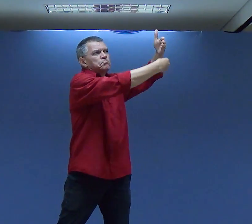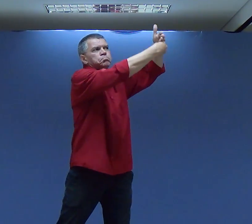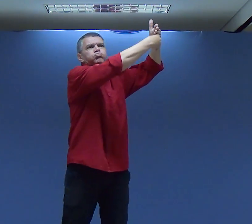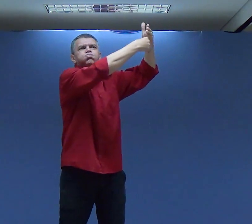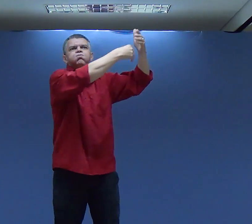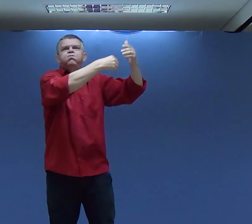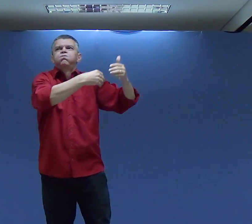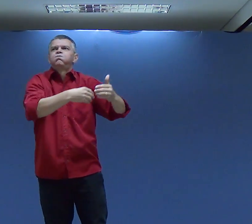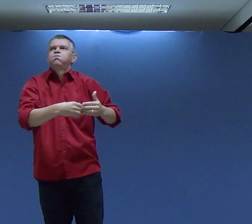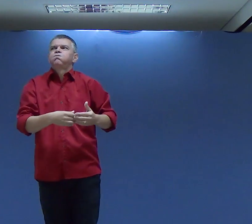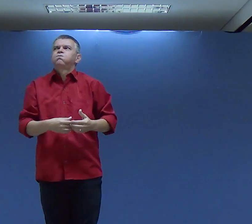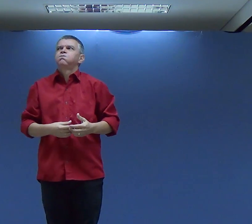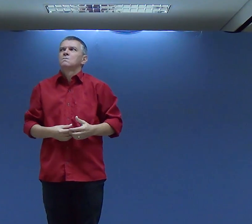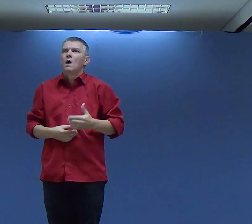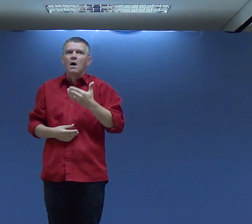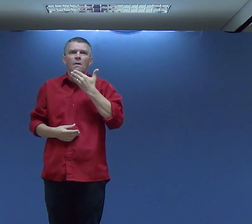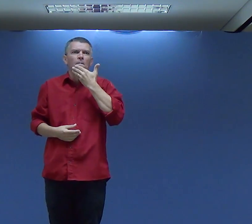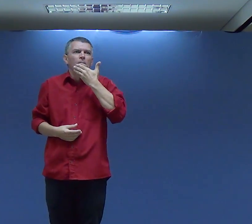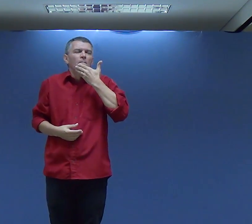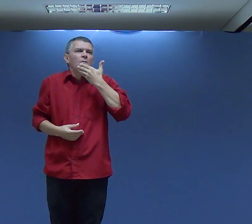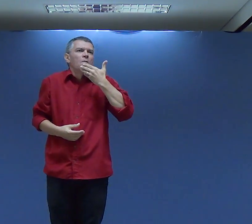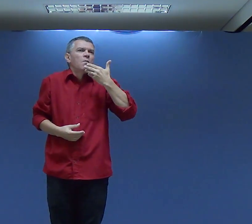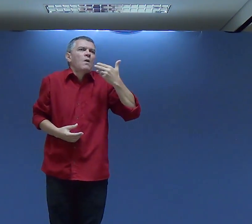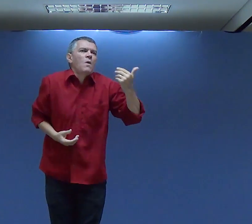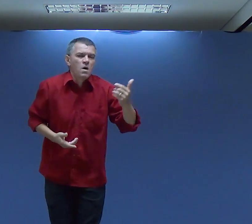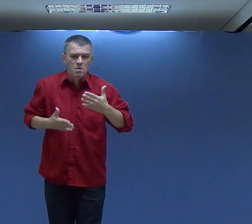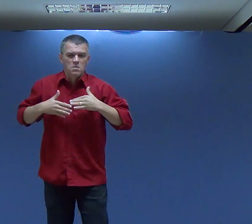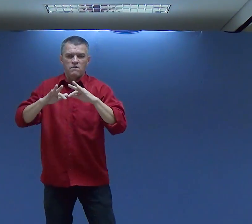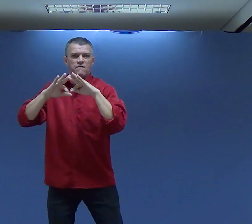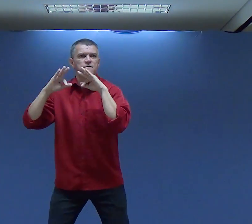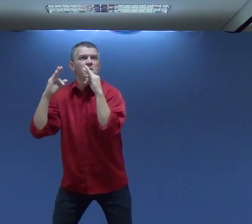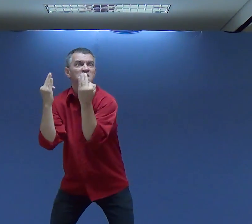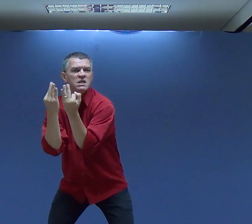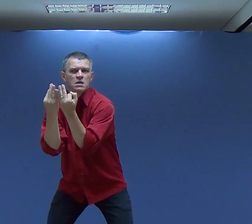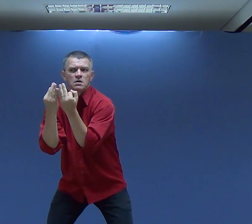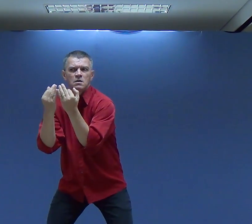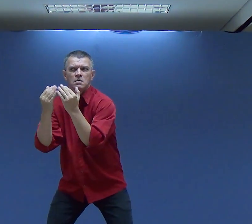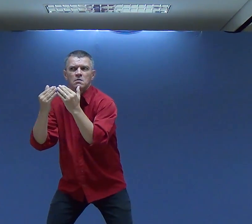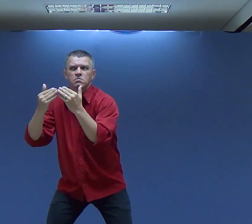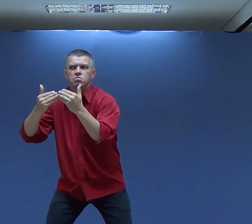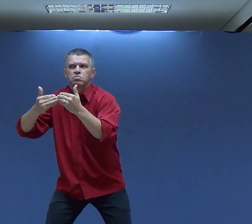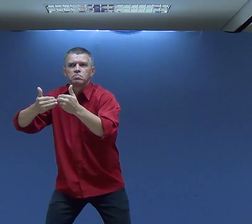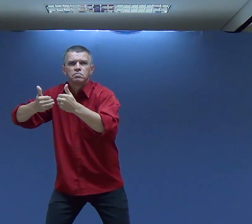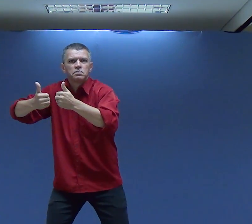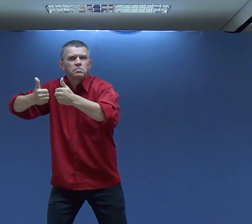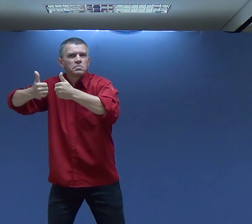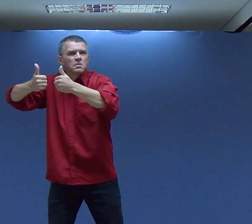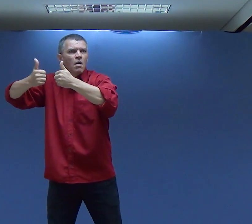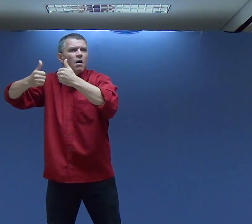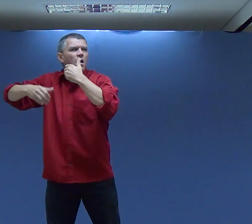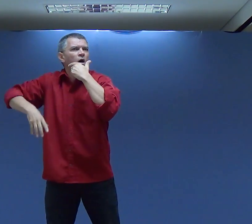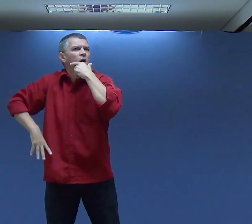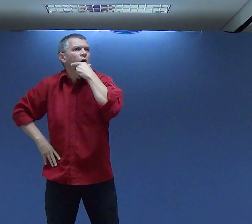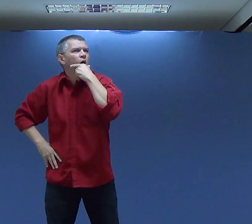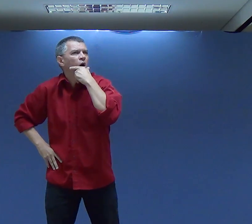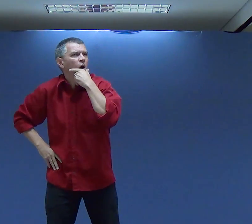oração De Deus me mostrar E agora eu posso Me sentir melhor Minha família Está melhor